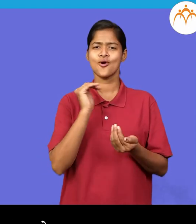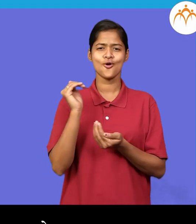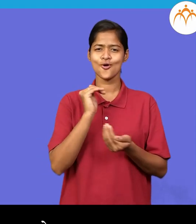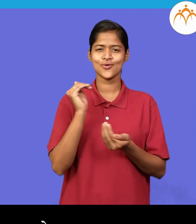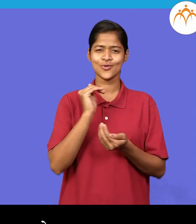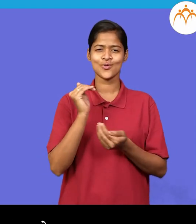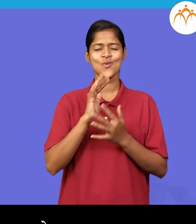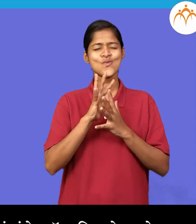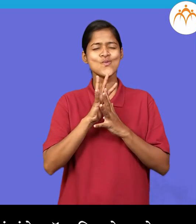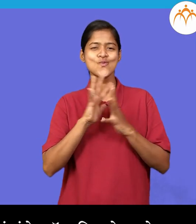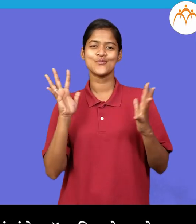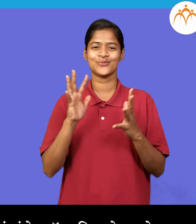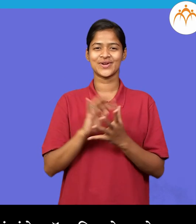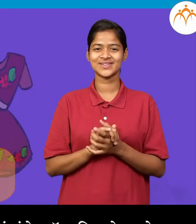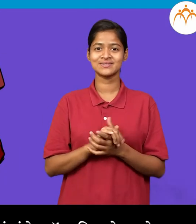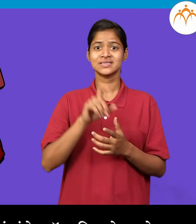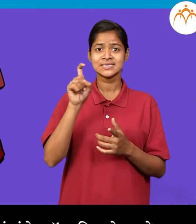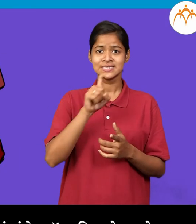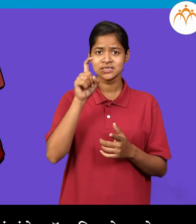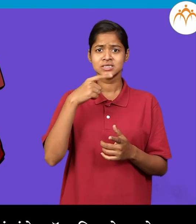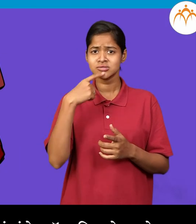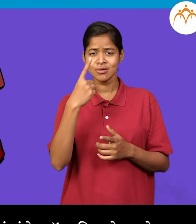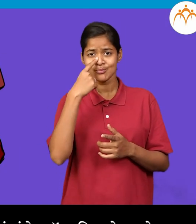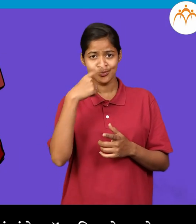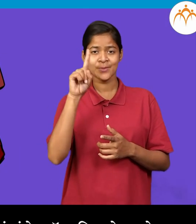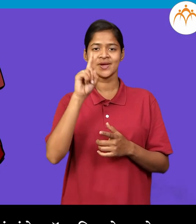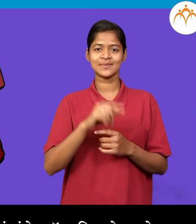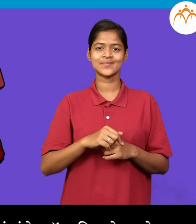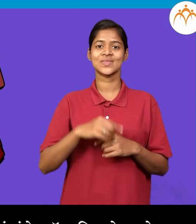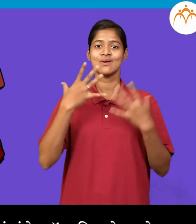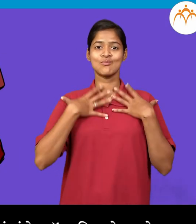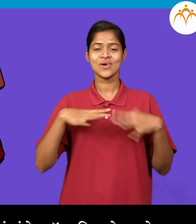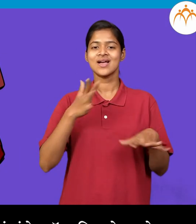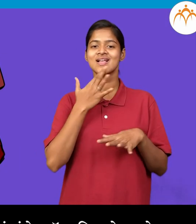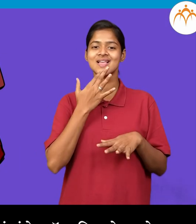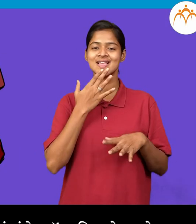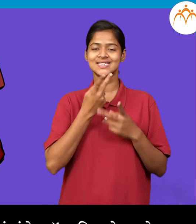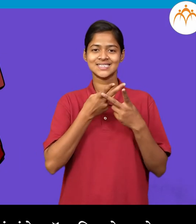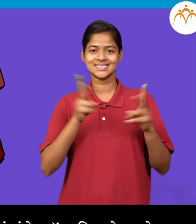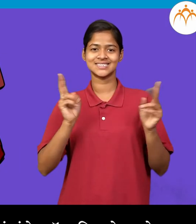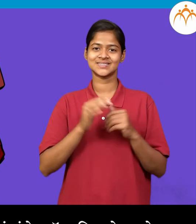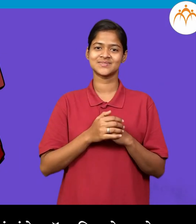इशाचा आईनी इशाला वेग वेगडा रंगान से फ्रौक शिवल्या हे